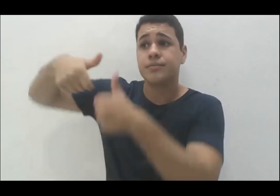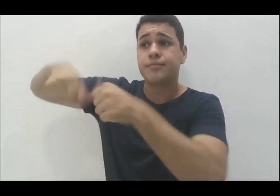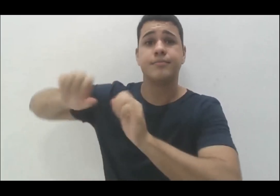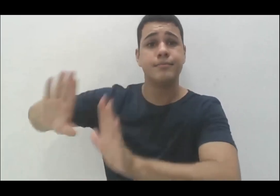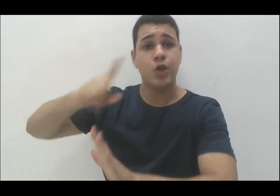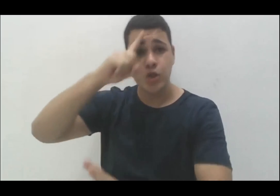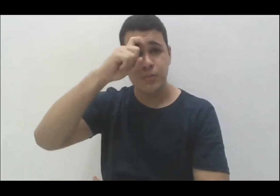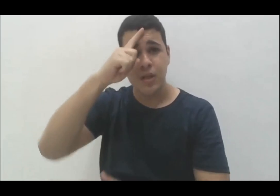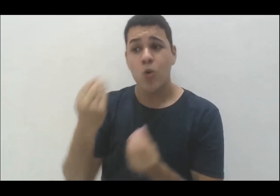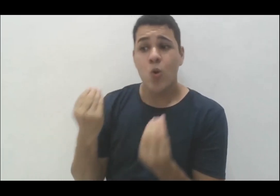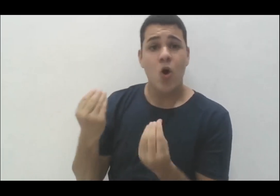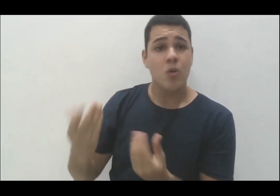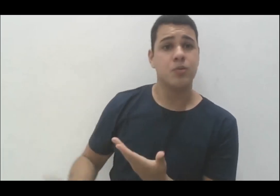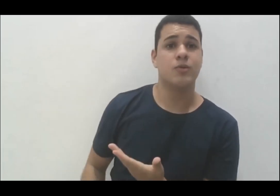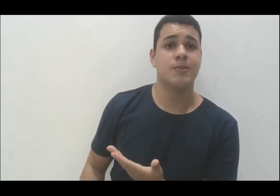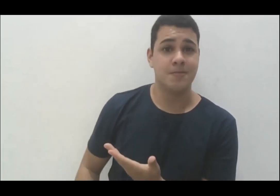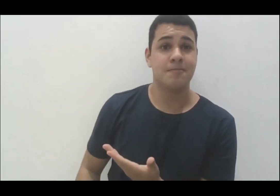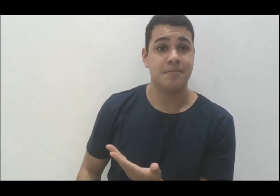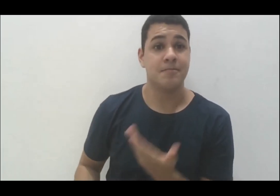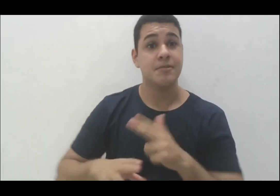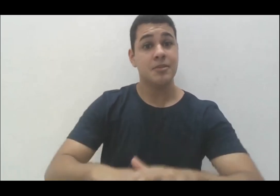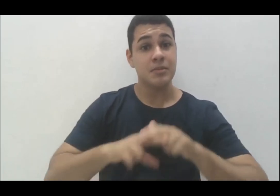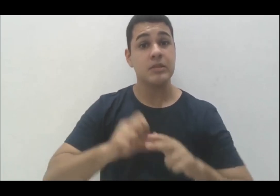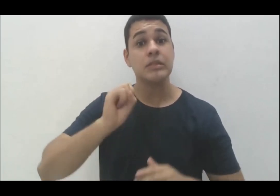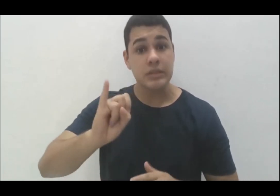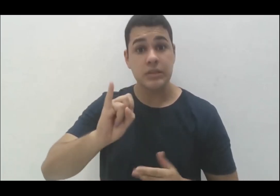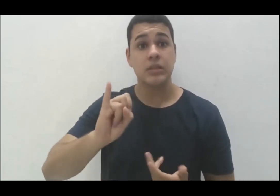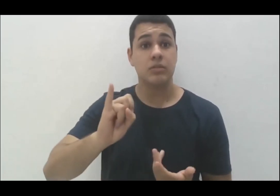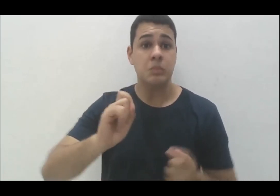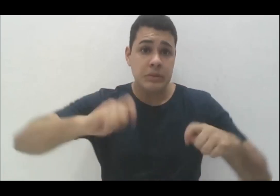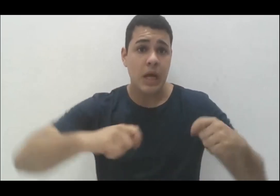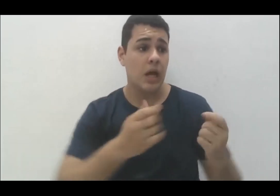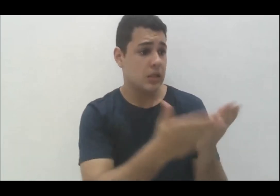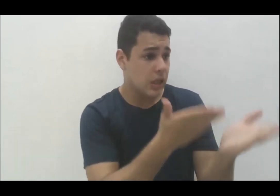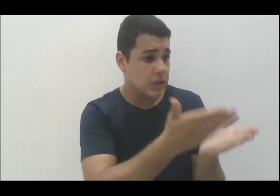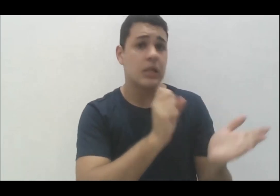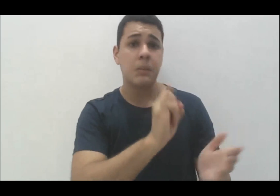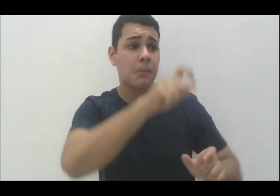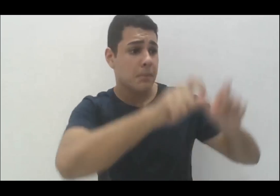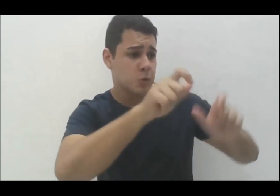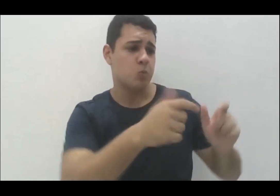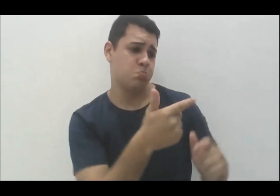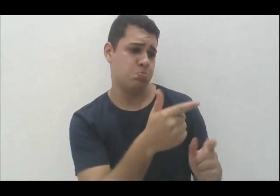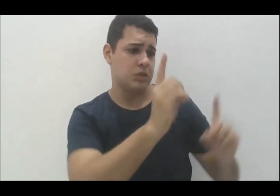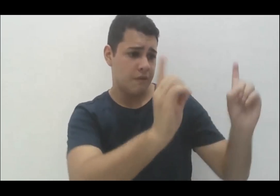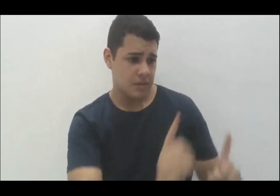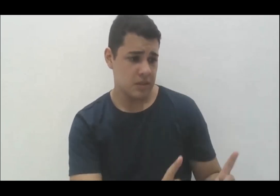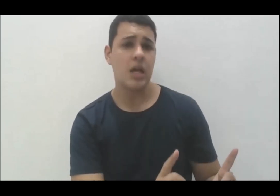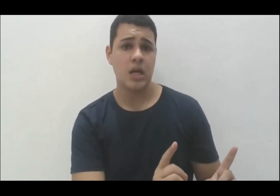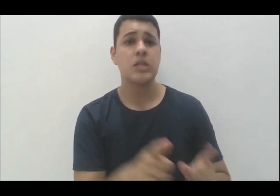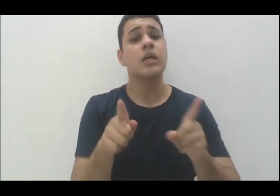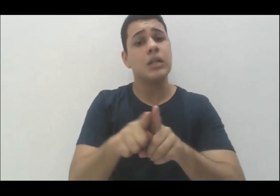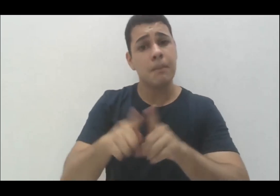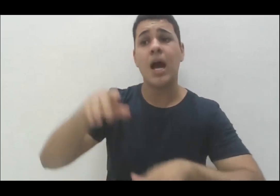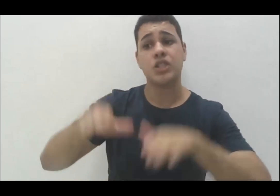atender a qualquer pessoa, mesmo quando ela não tem uma deficiência. Quantas vezes a gente trabalha com pessoas com doenças também